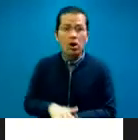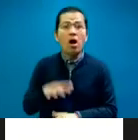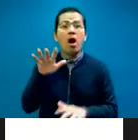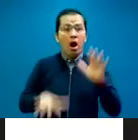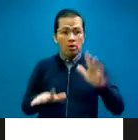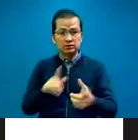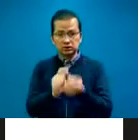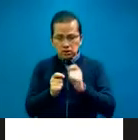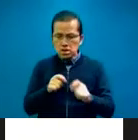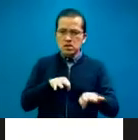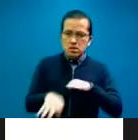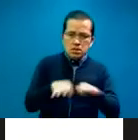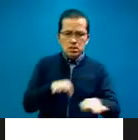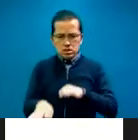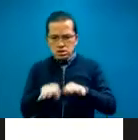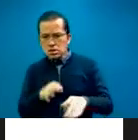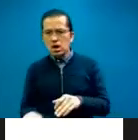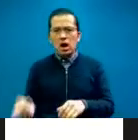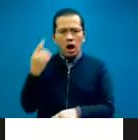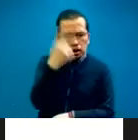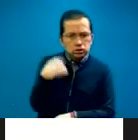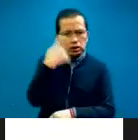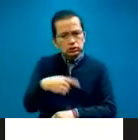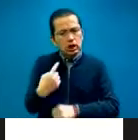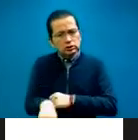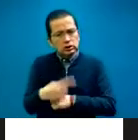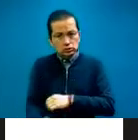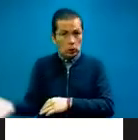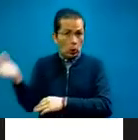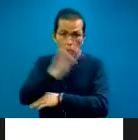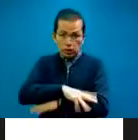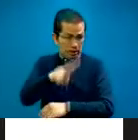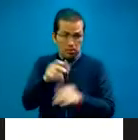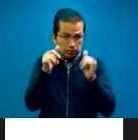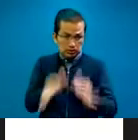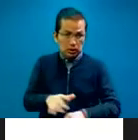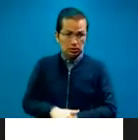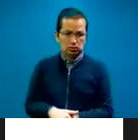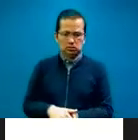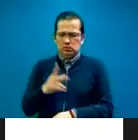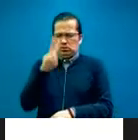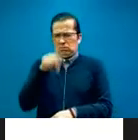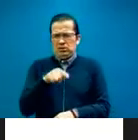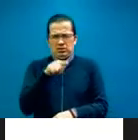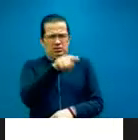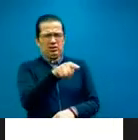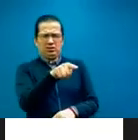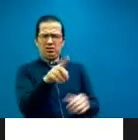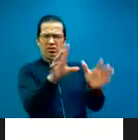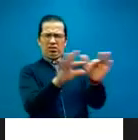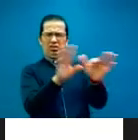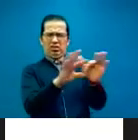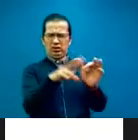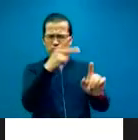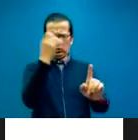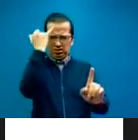Pareció injusto que atacaran a nuestra profesión con argumentos totalmente ideológicos y no jurídicos ni